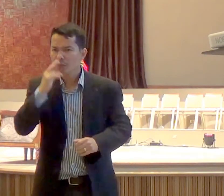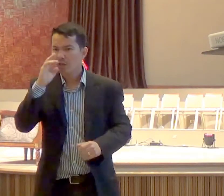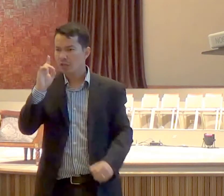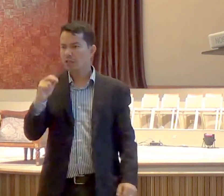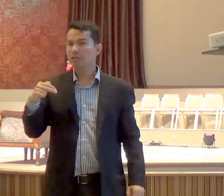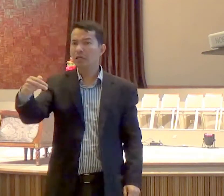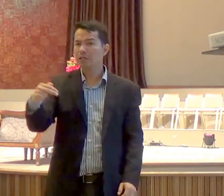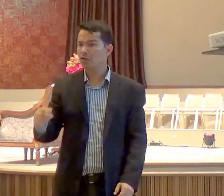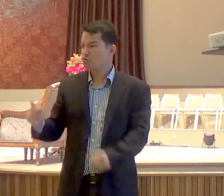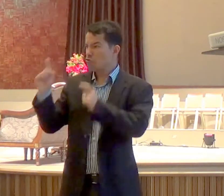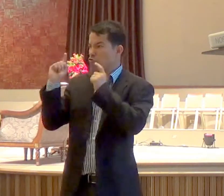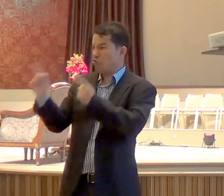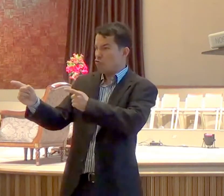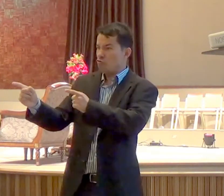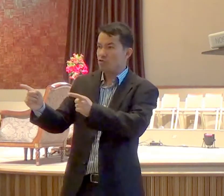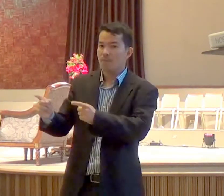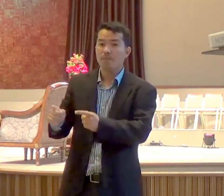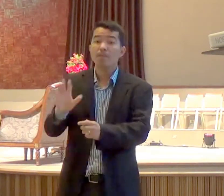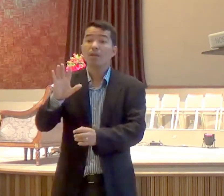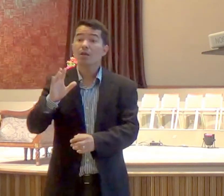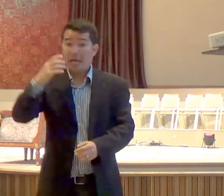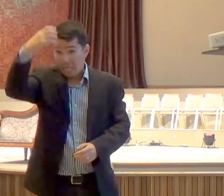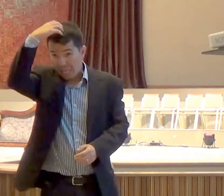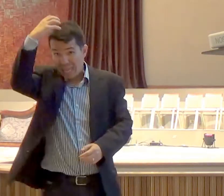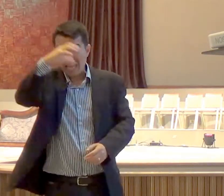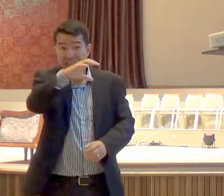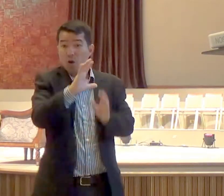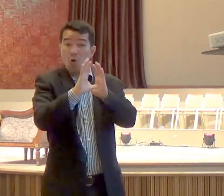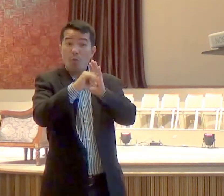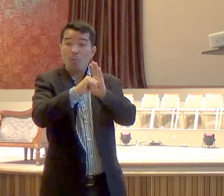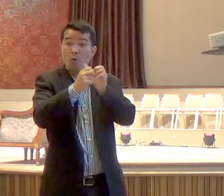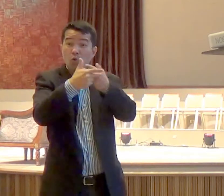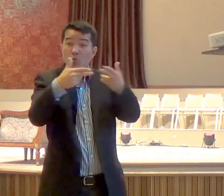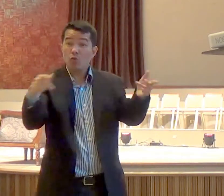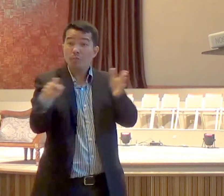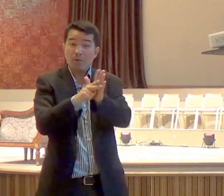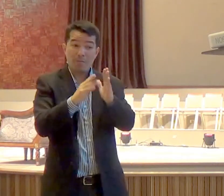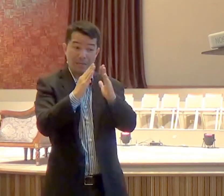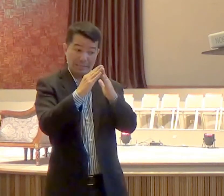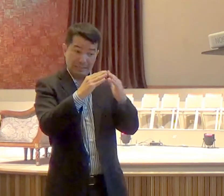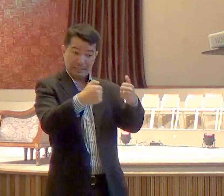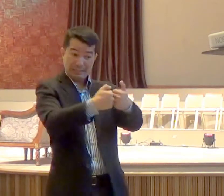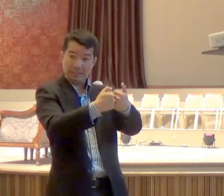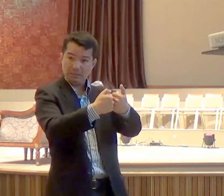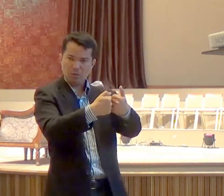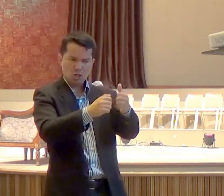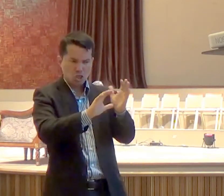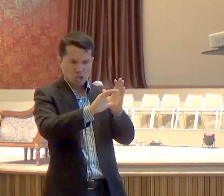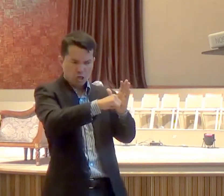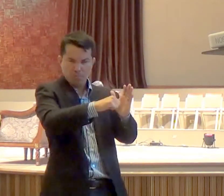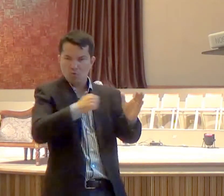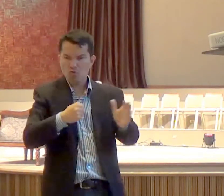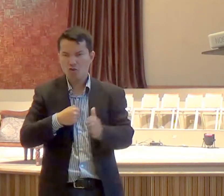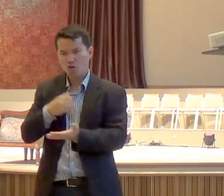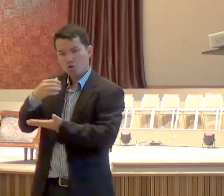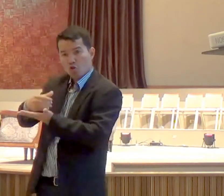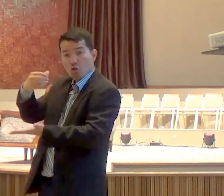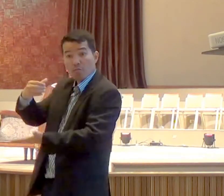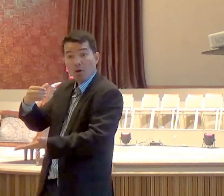ele pegou, algo, que não lhe pertencia, era consagrado, a Deus, o que é consagrado, a Deus,